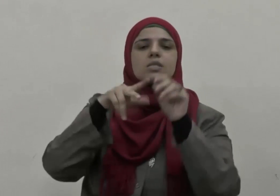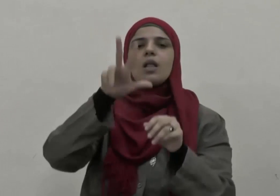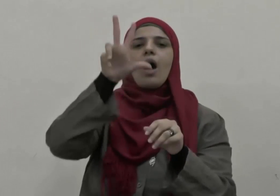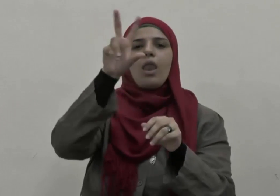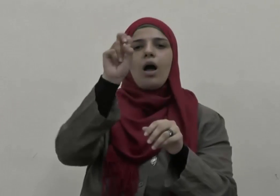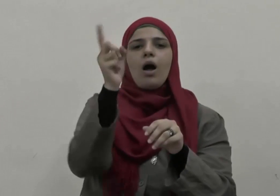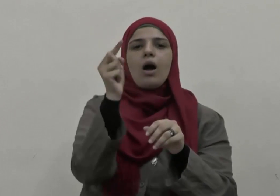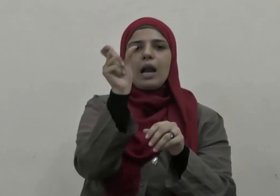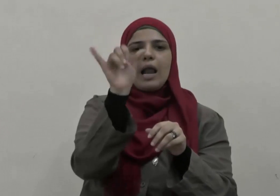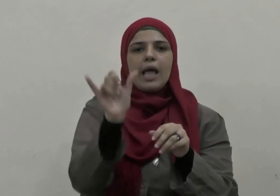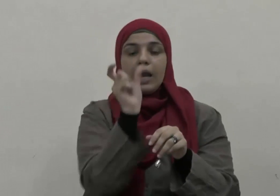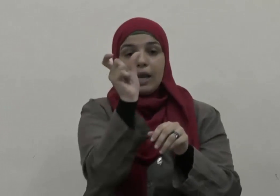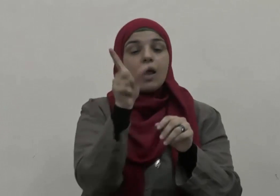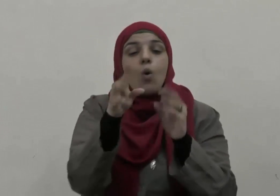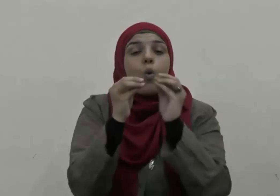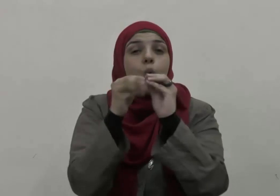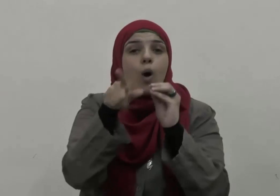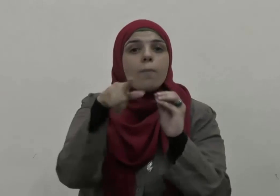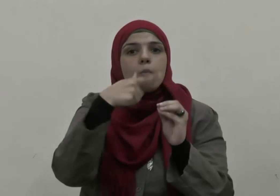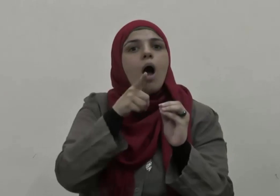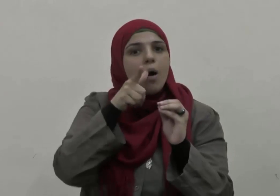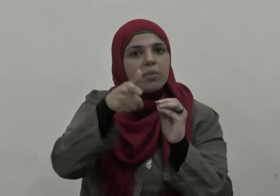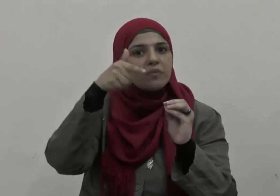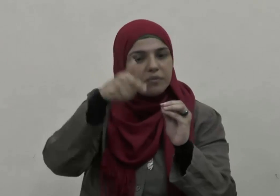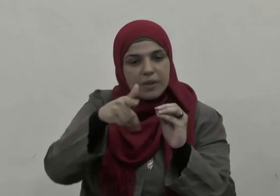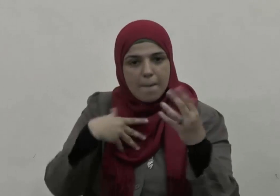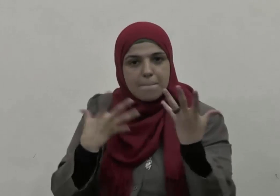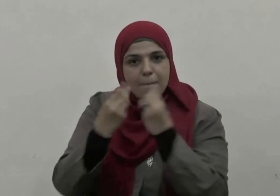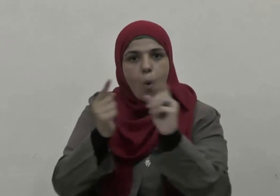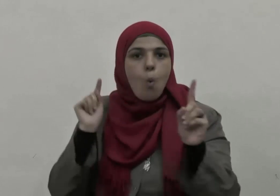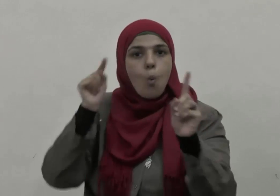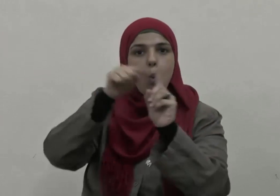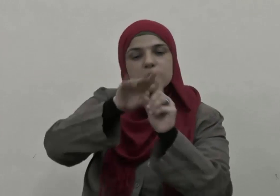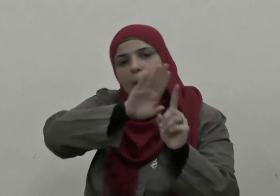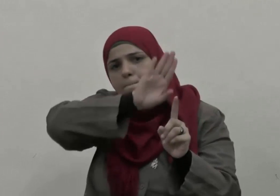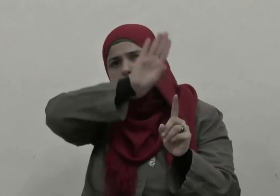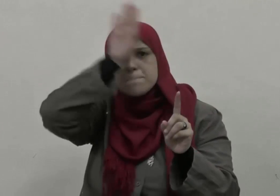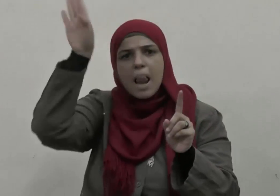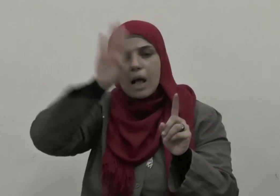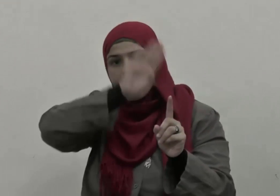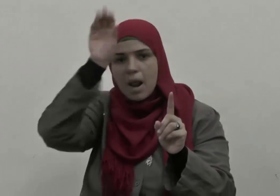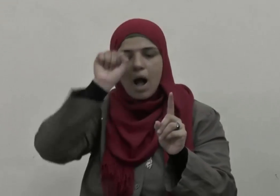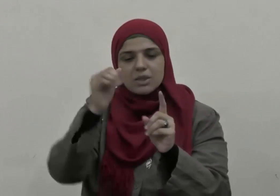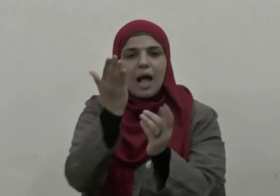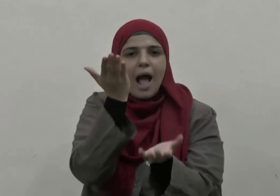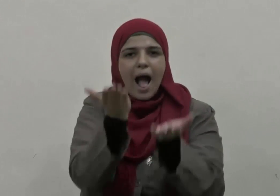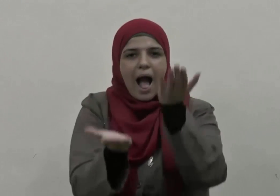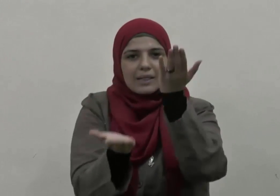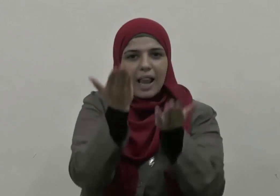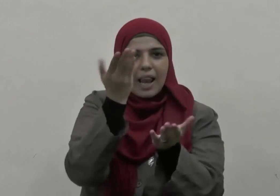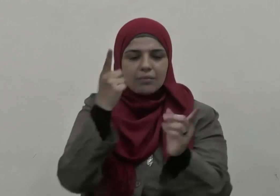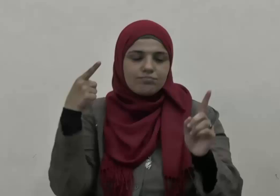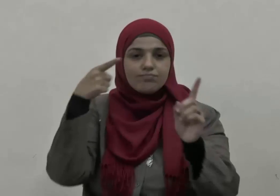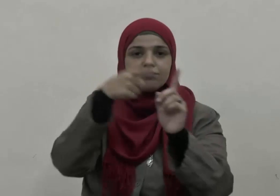بالقرنين وذلك عندما وصل هذا الملك العادل إلى